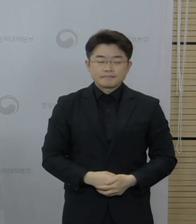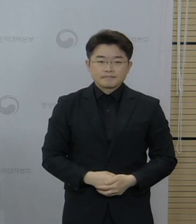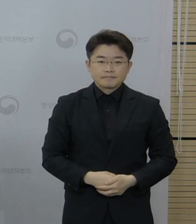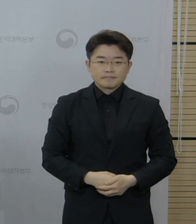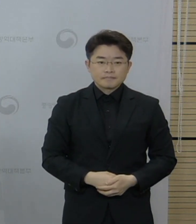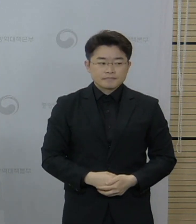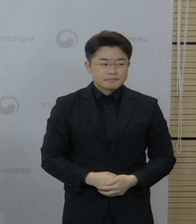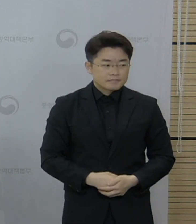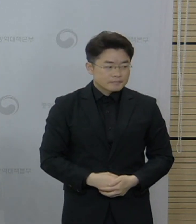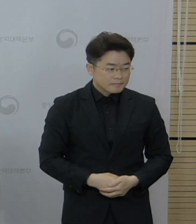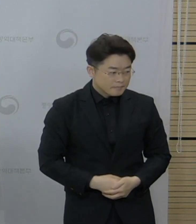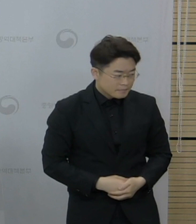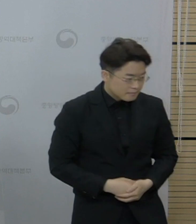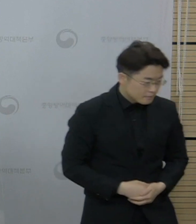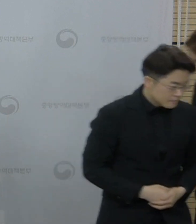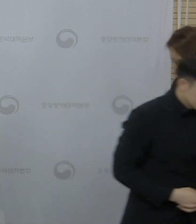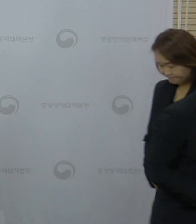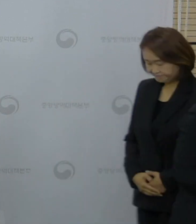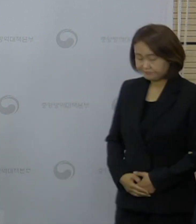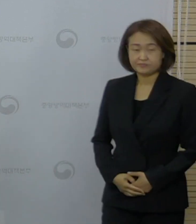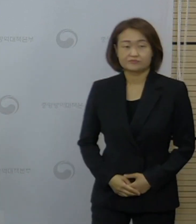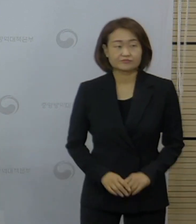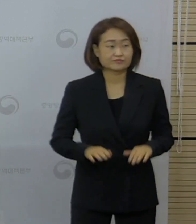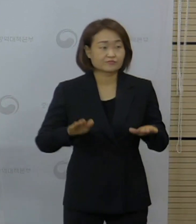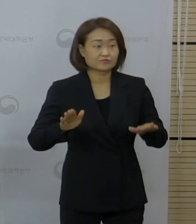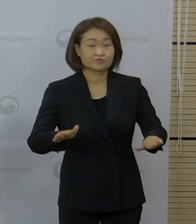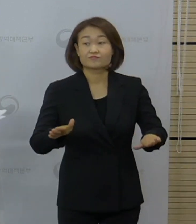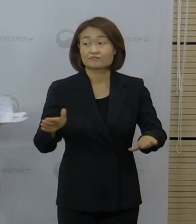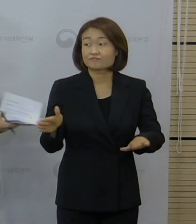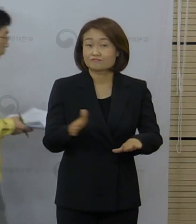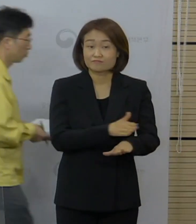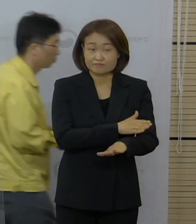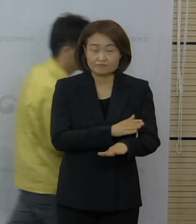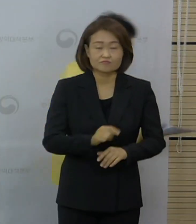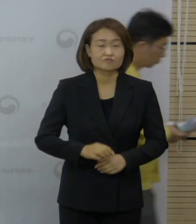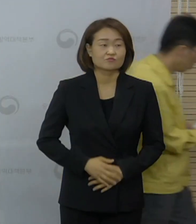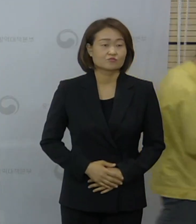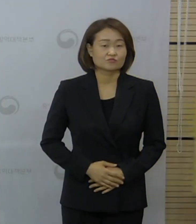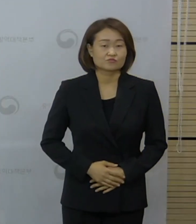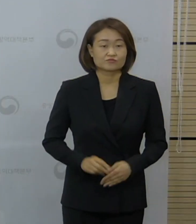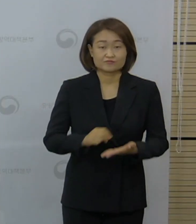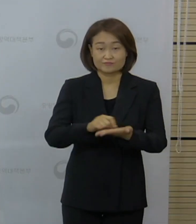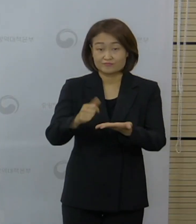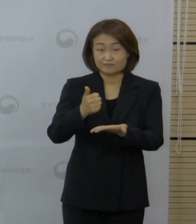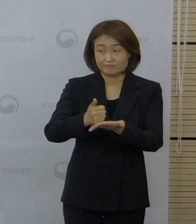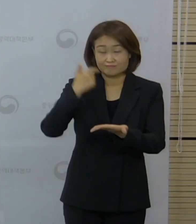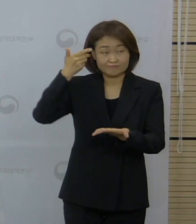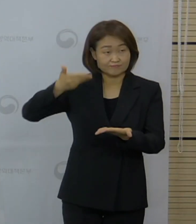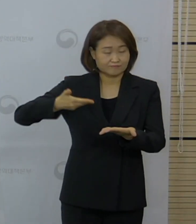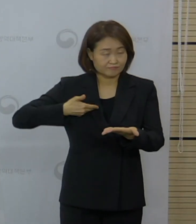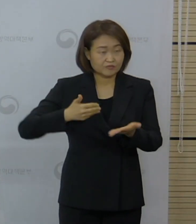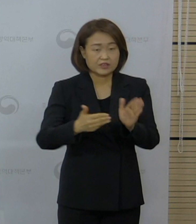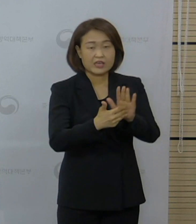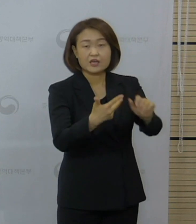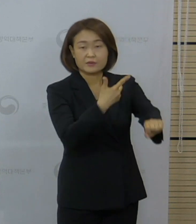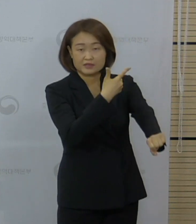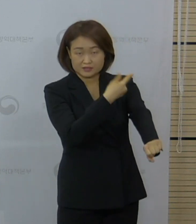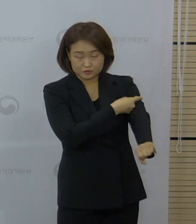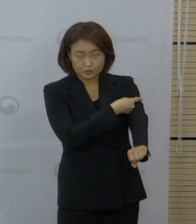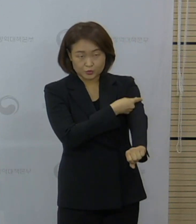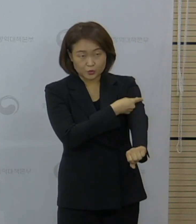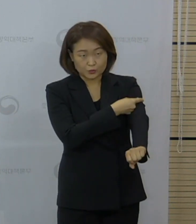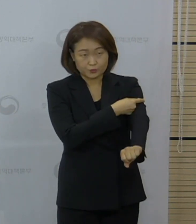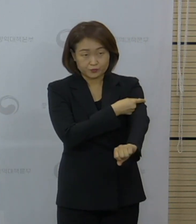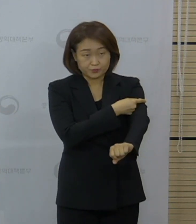네, 다음은 현장에서 보내주신 질문에 대해서 답변 드리겠습니다. 예방접종 계획과 관련돼서 연합뉴스 김애나